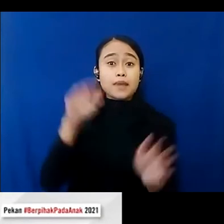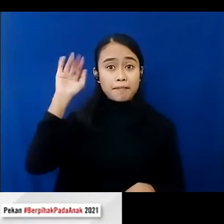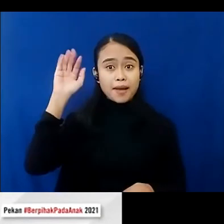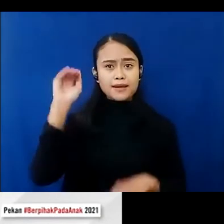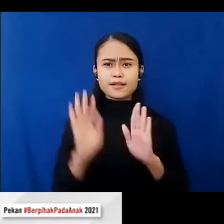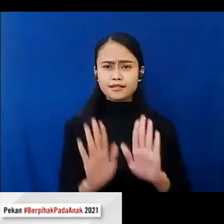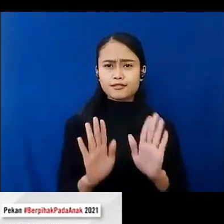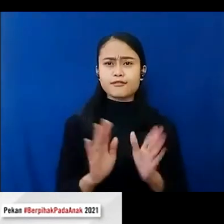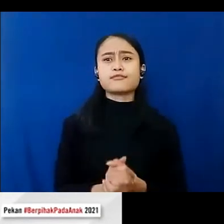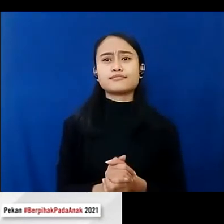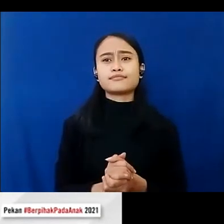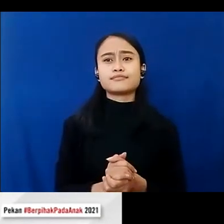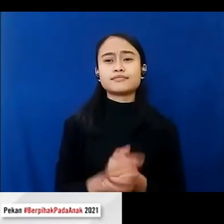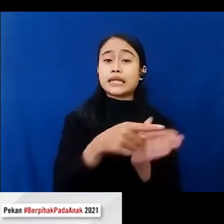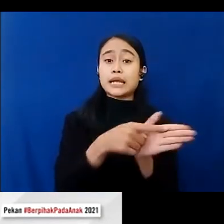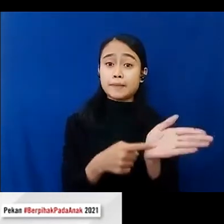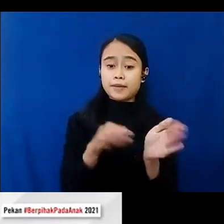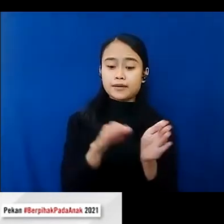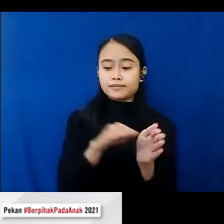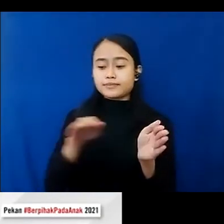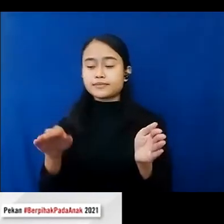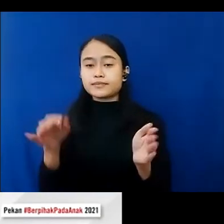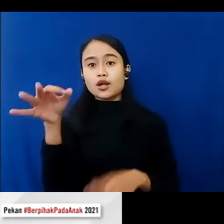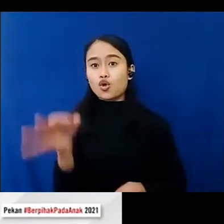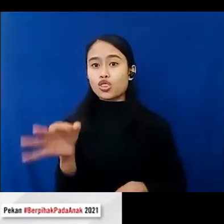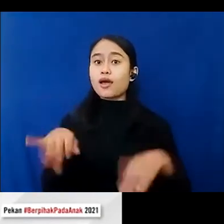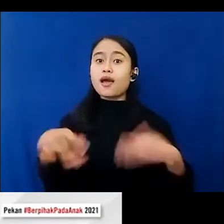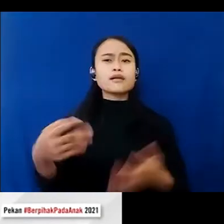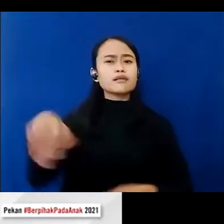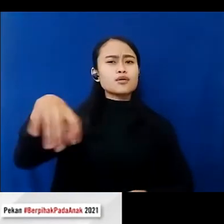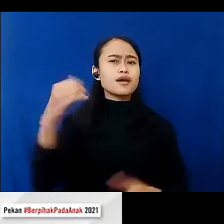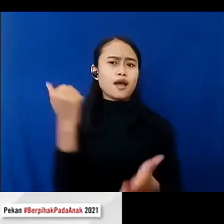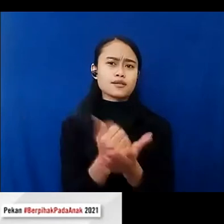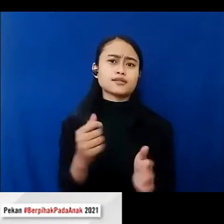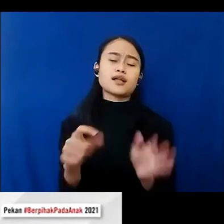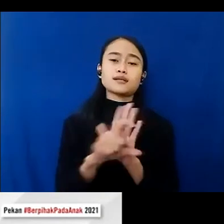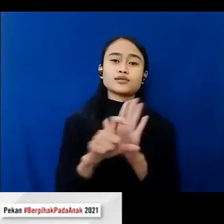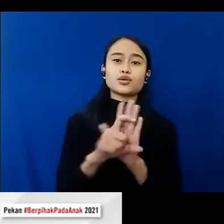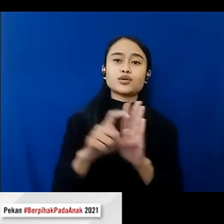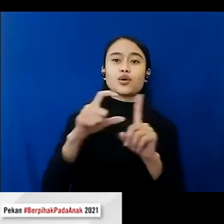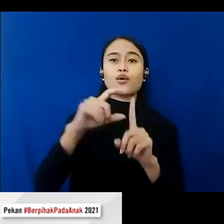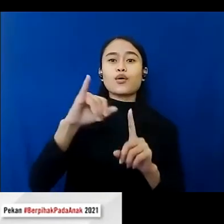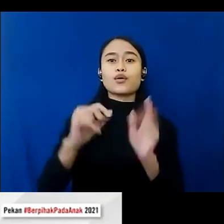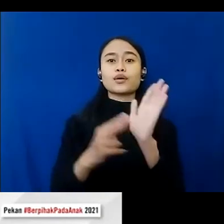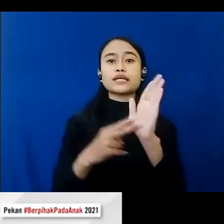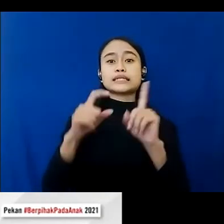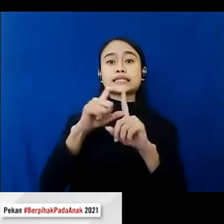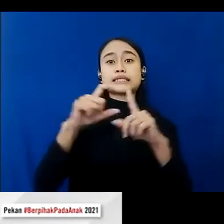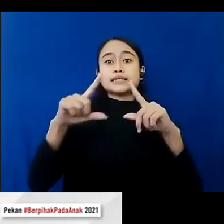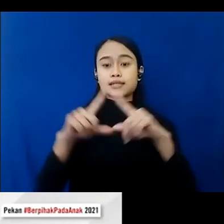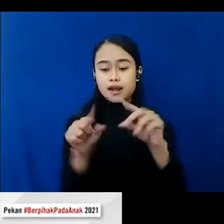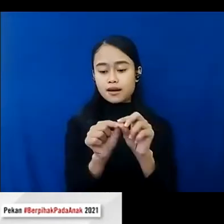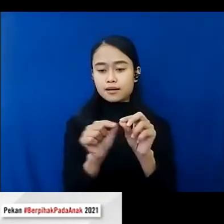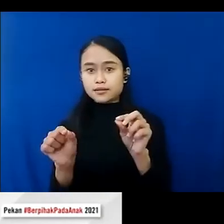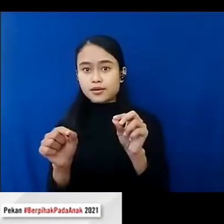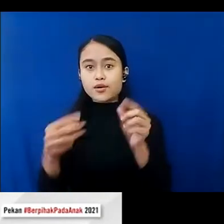kota atau daerah asalnya. Misalnya namanya Dinda, jadi Dinda underscore Malang. Jadi,